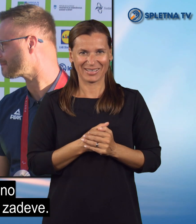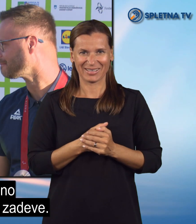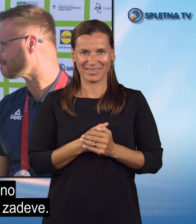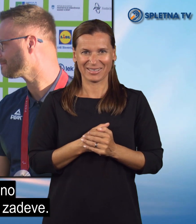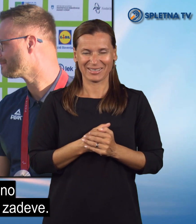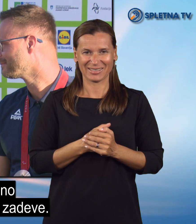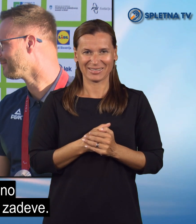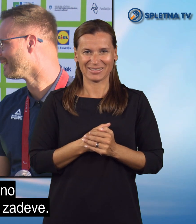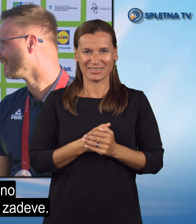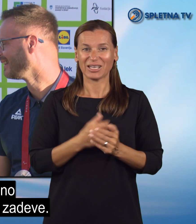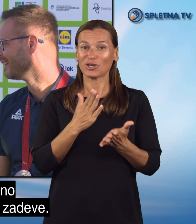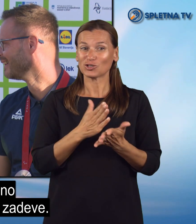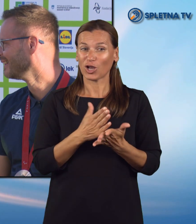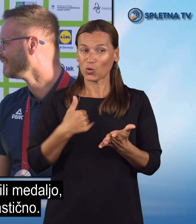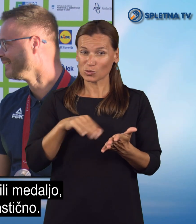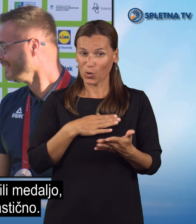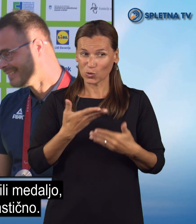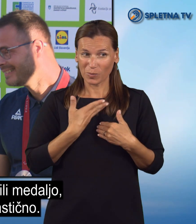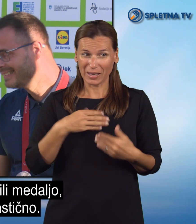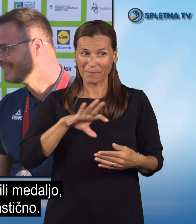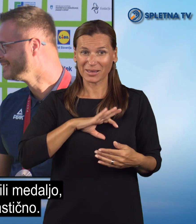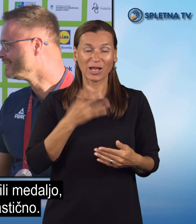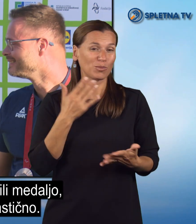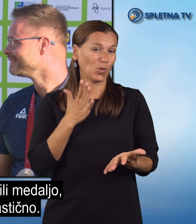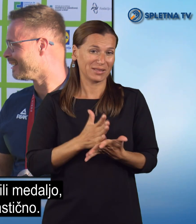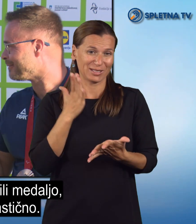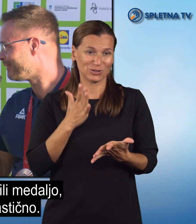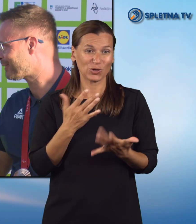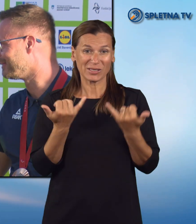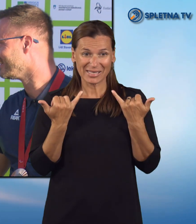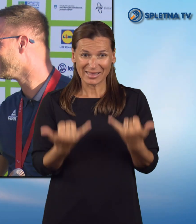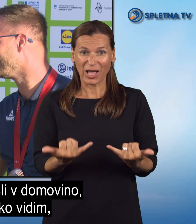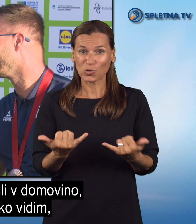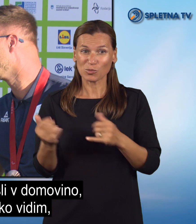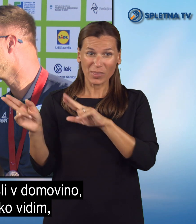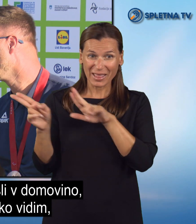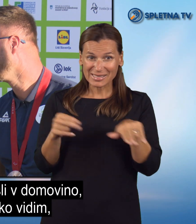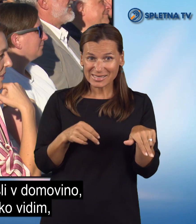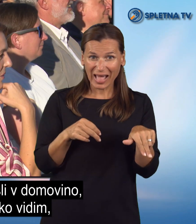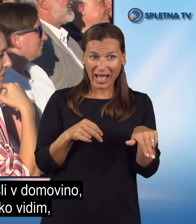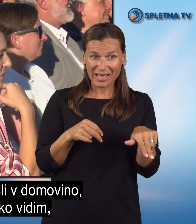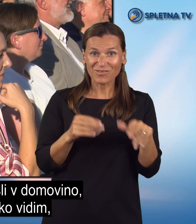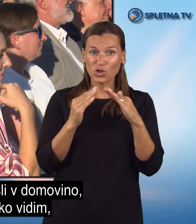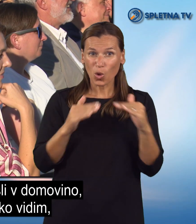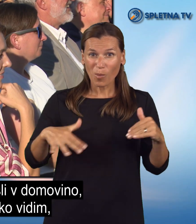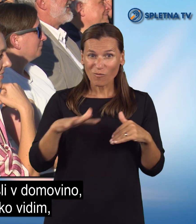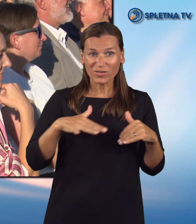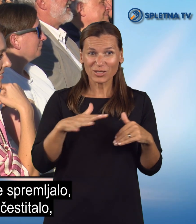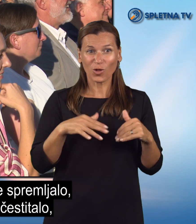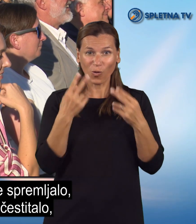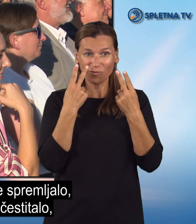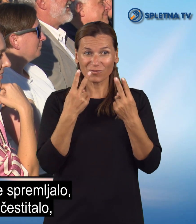Še vedno ponotranjam za 9, kadar. Že, ko smo dobili medaljo, je bilo res fantastično. Zdaj, ko smo prišli v domovino, ker pa dejansko vidim,